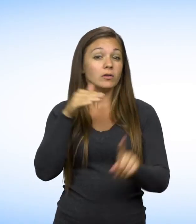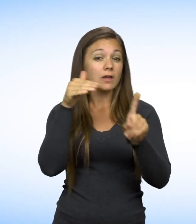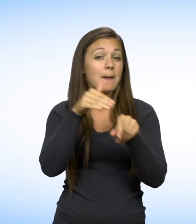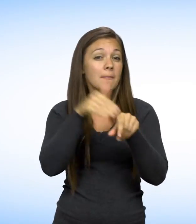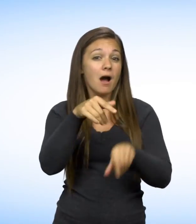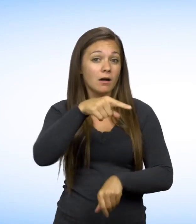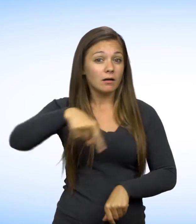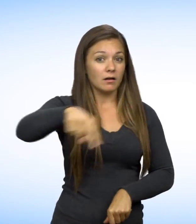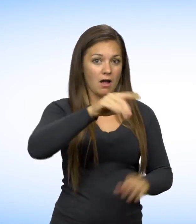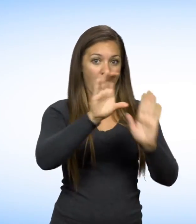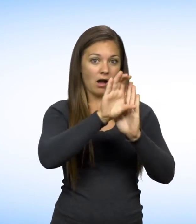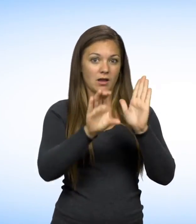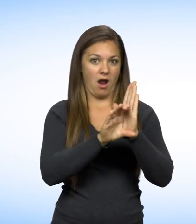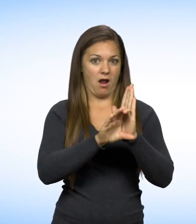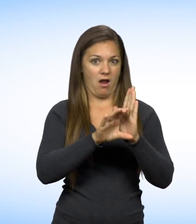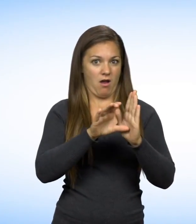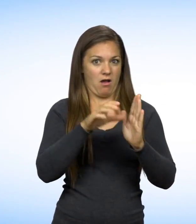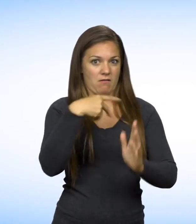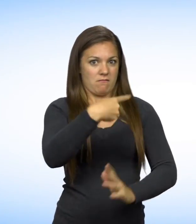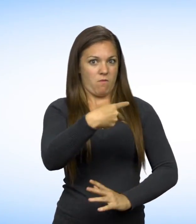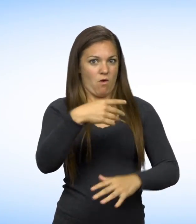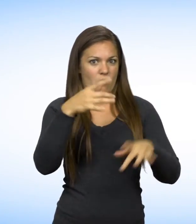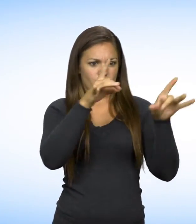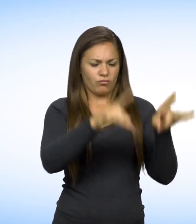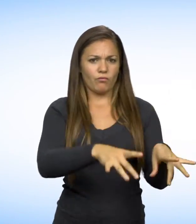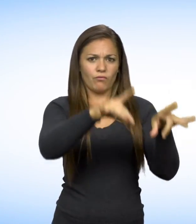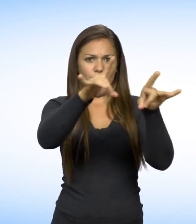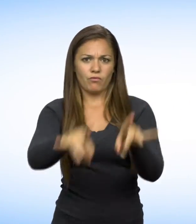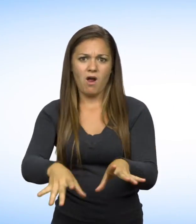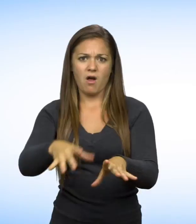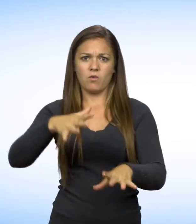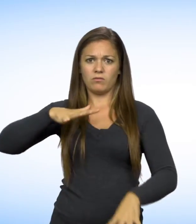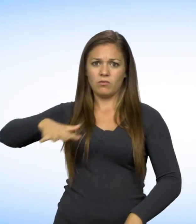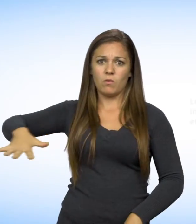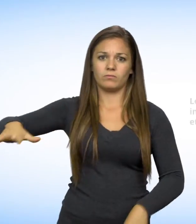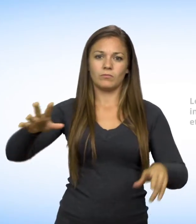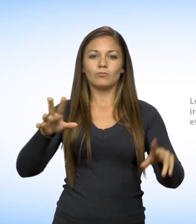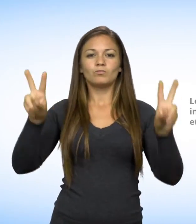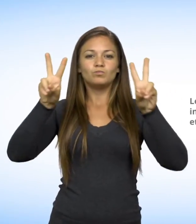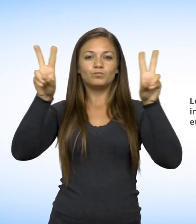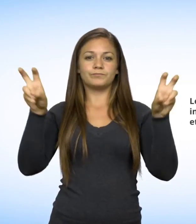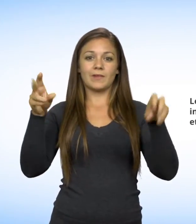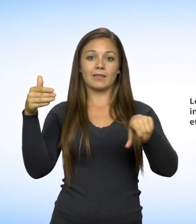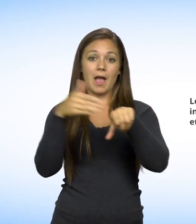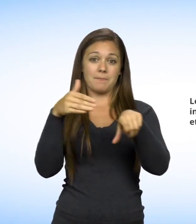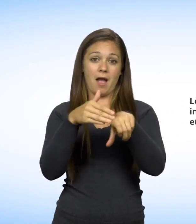Lorsque le harcèlement est fondé sur une caractéristique personnelle de l'individu, on parle de harcèlement discriminatoire,